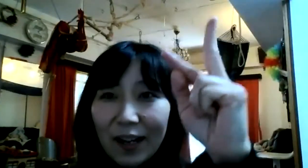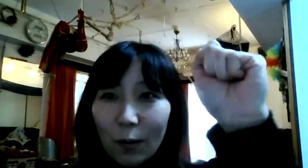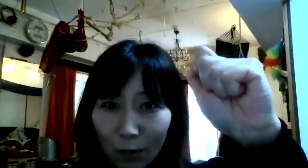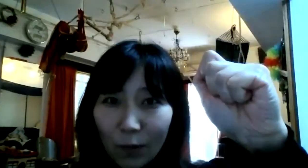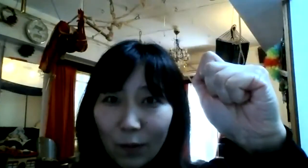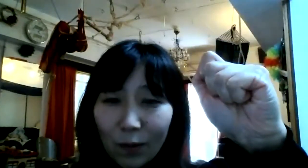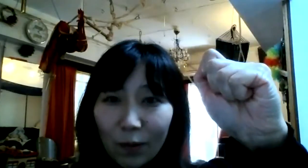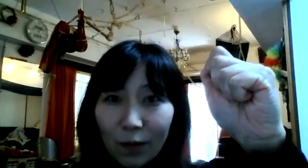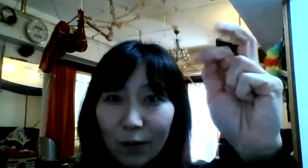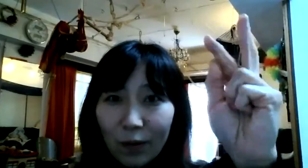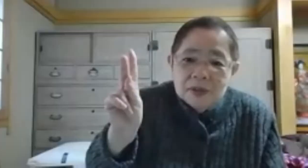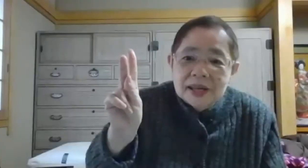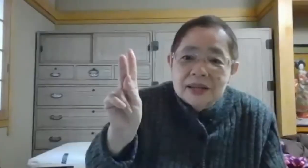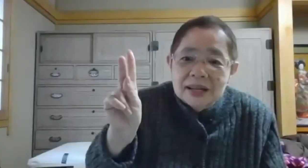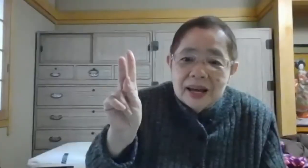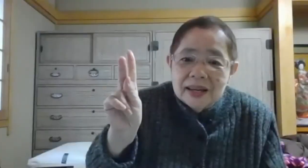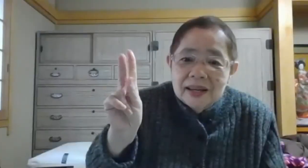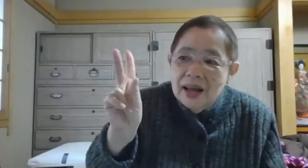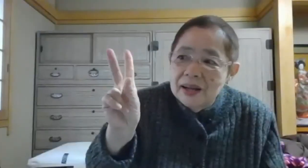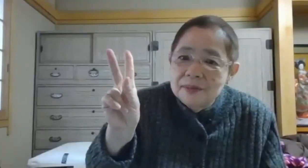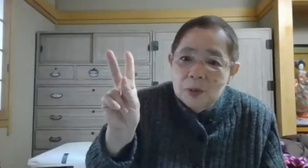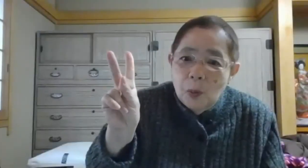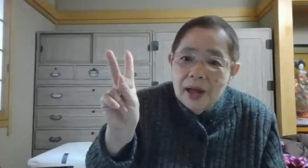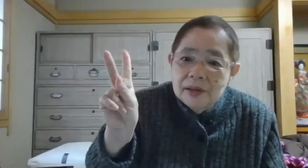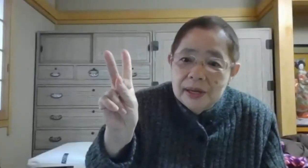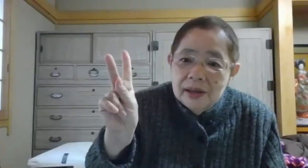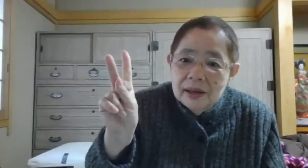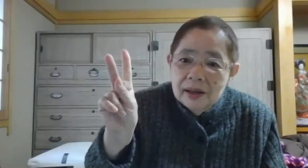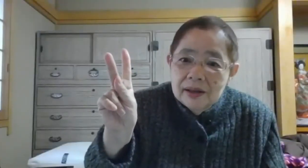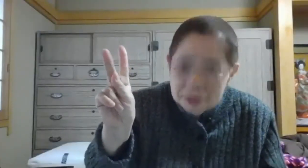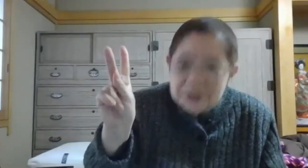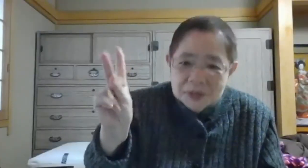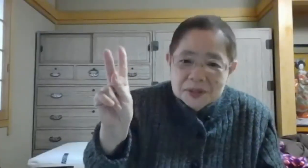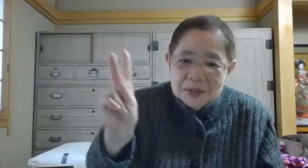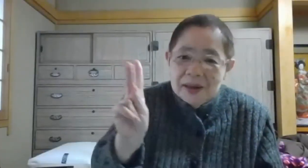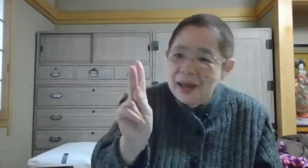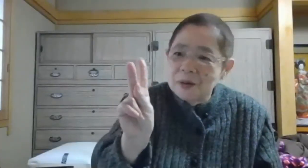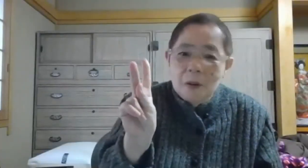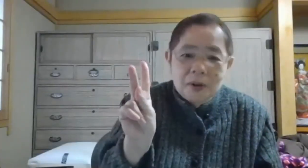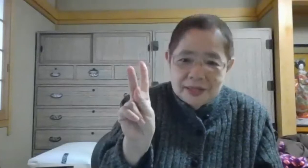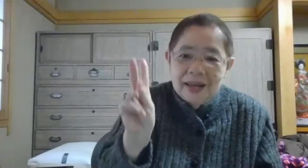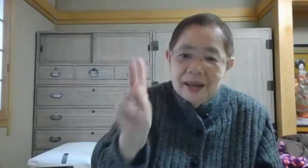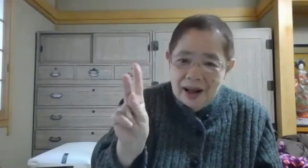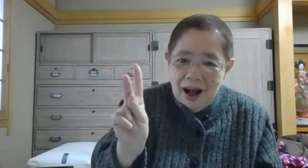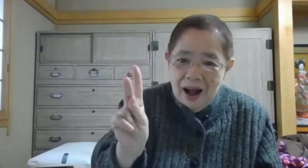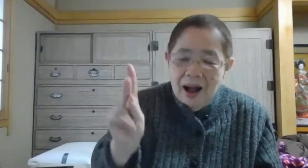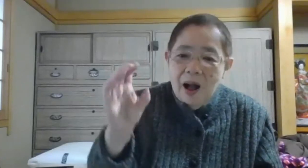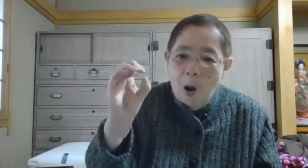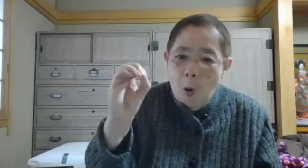中指と親指をつけてください中指と親指かそうそう、Kの小文字か、お、